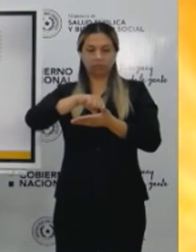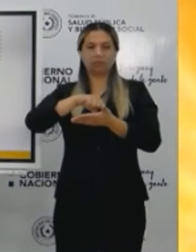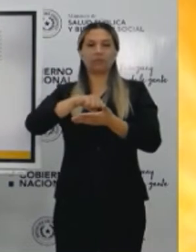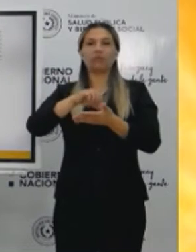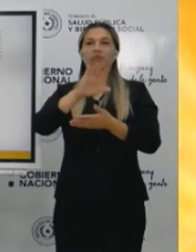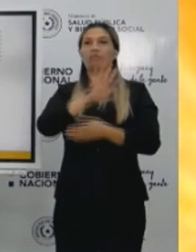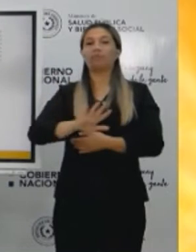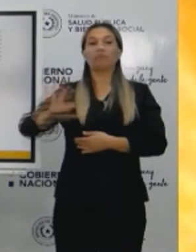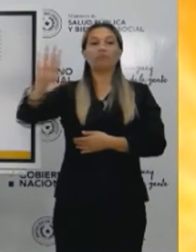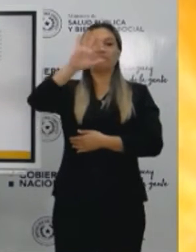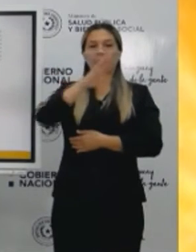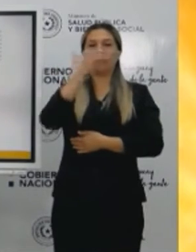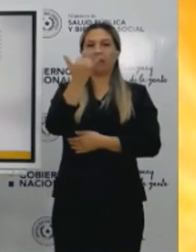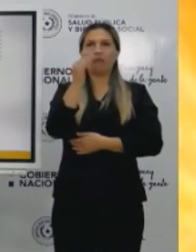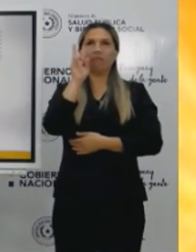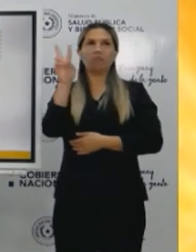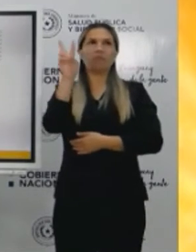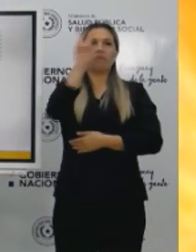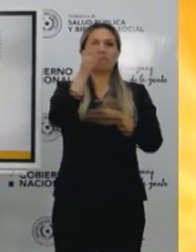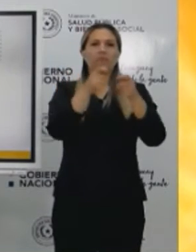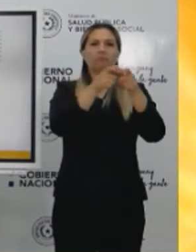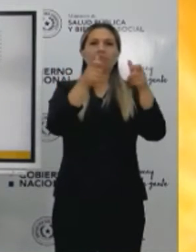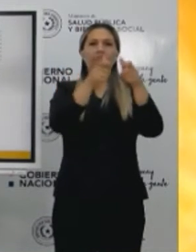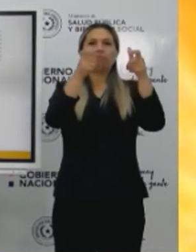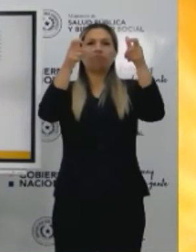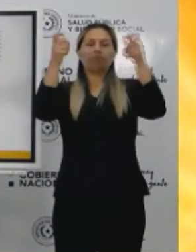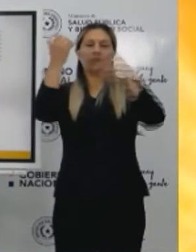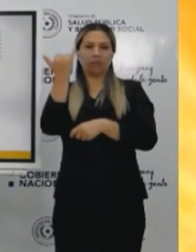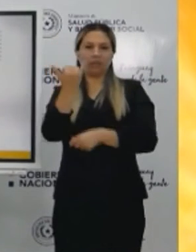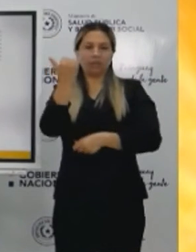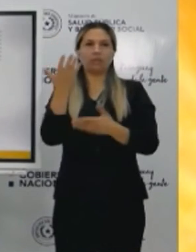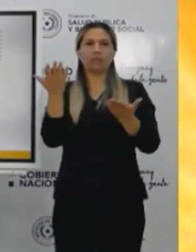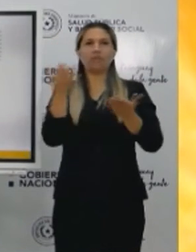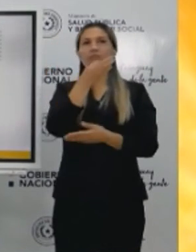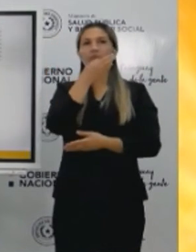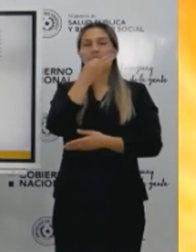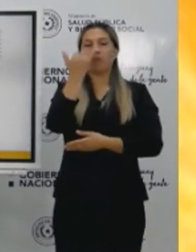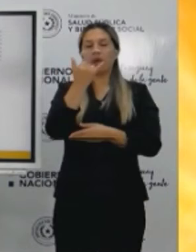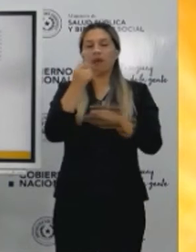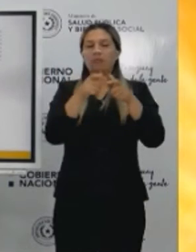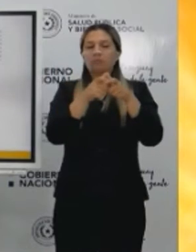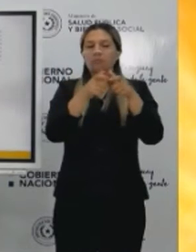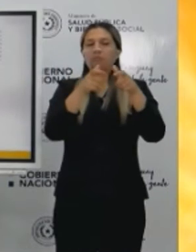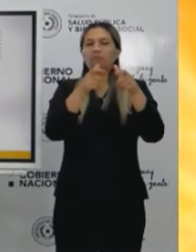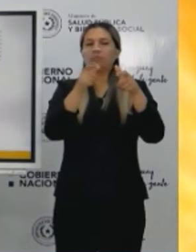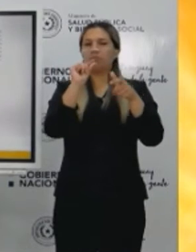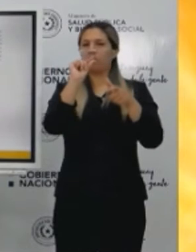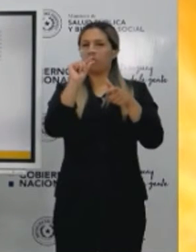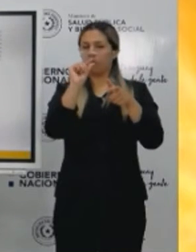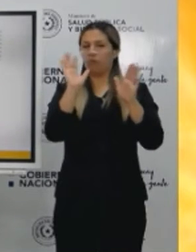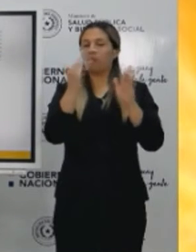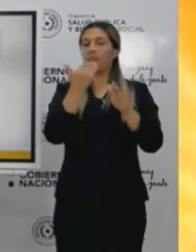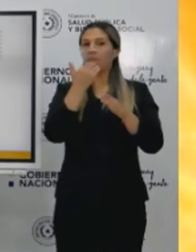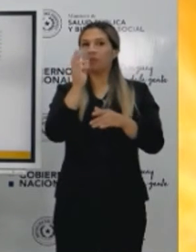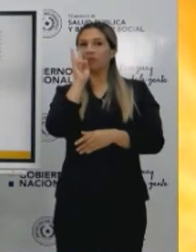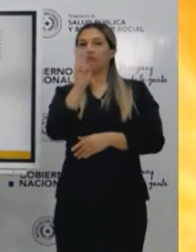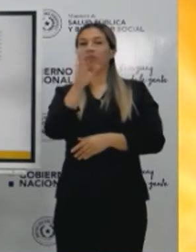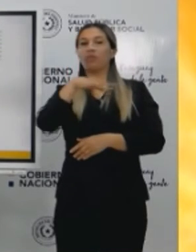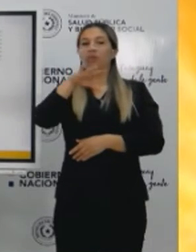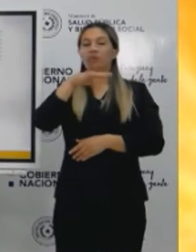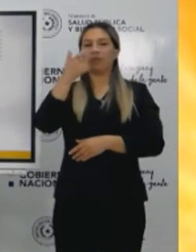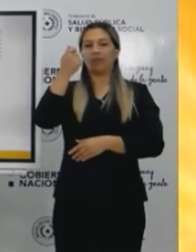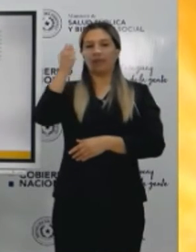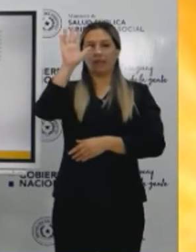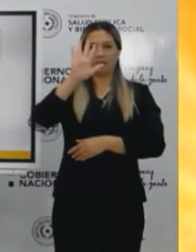mostrando aumentos. Podemos destacar particularmente un aumento modesto, pero ya notorio en Alto Paraná.